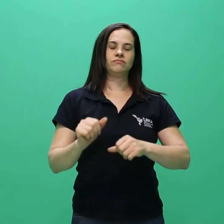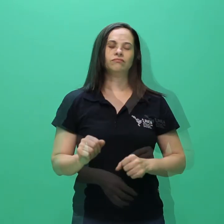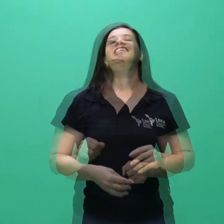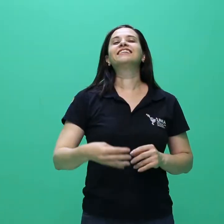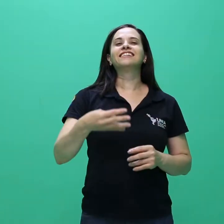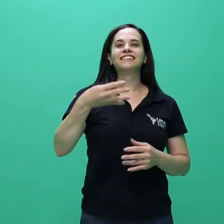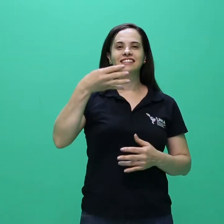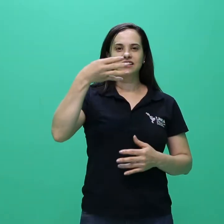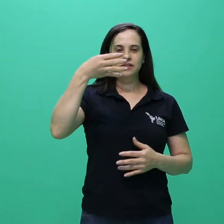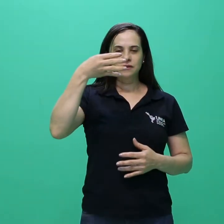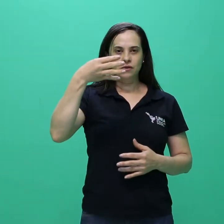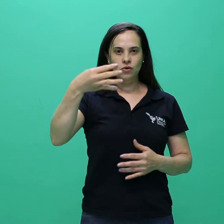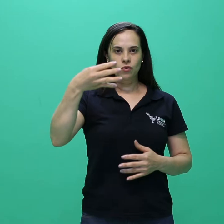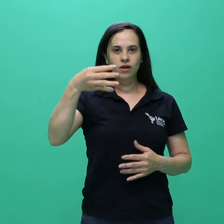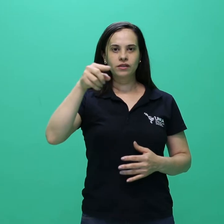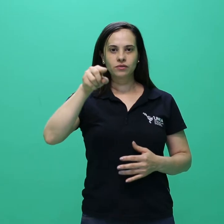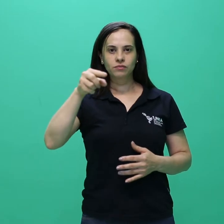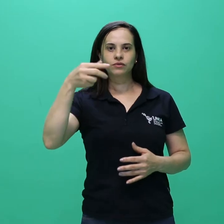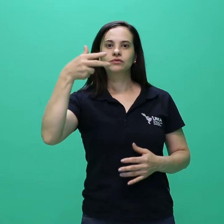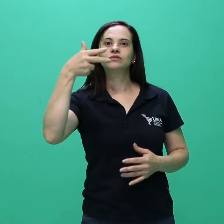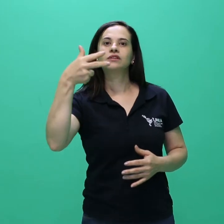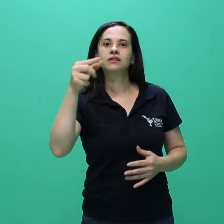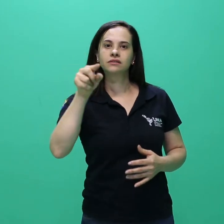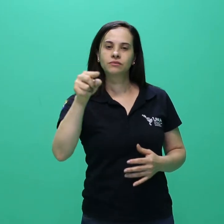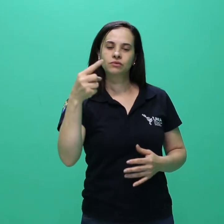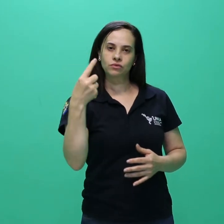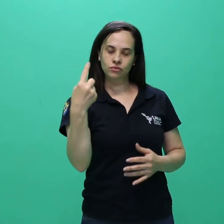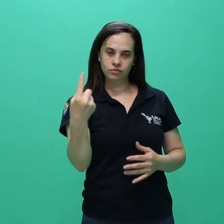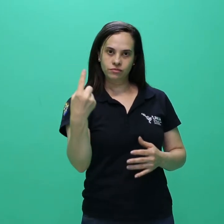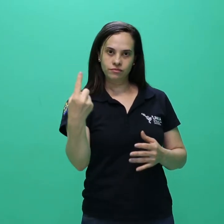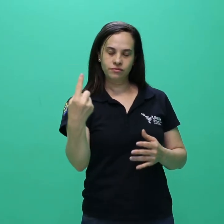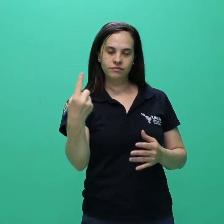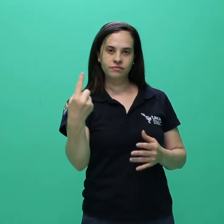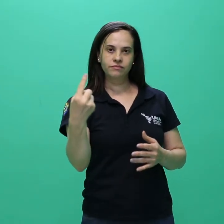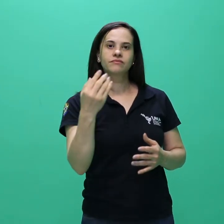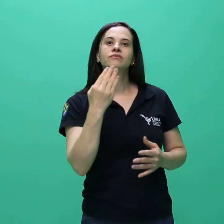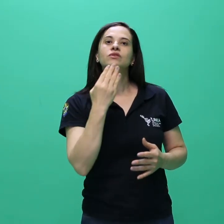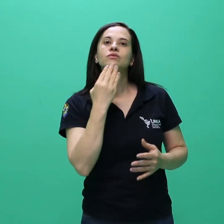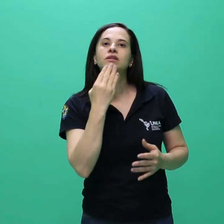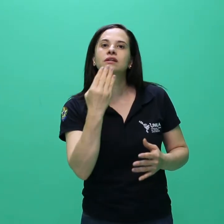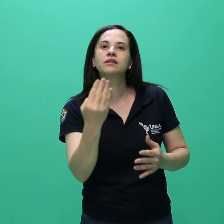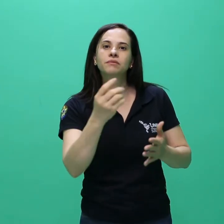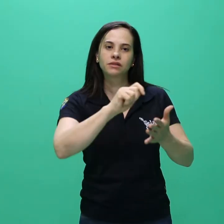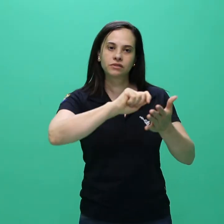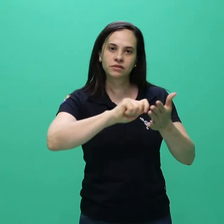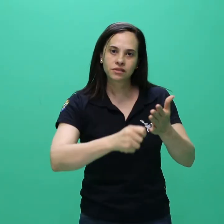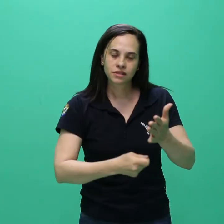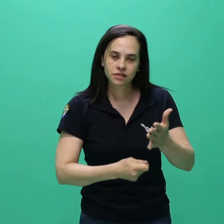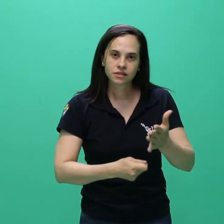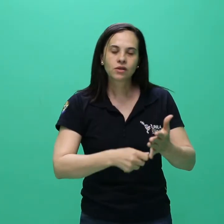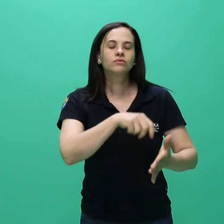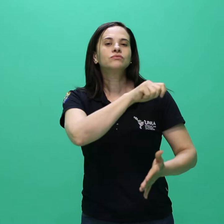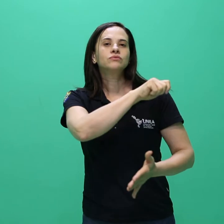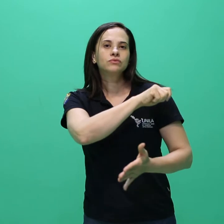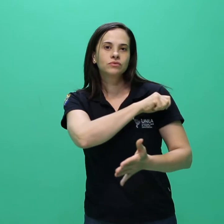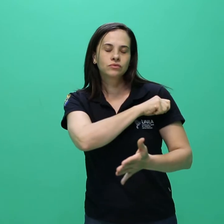4.3.1. O requerimento da inscrição do candidato será